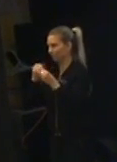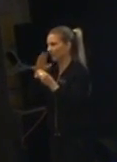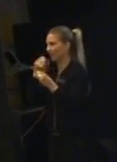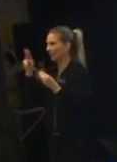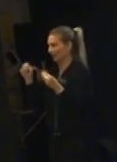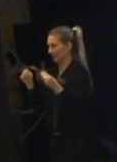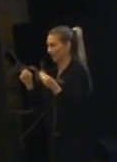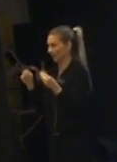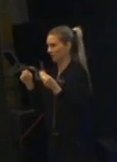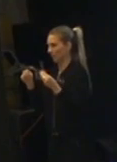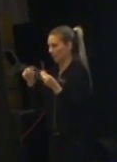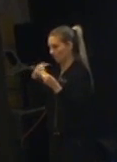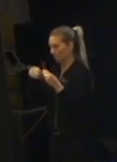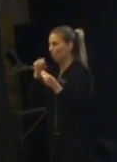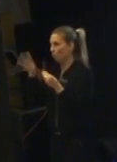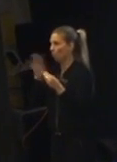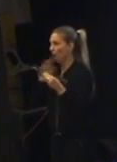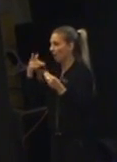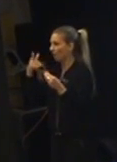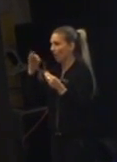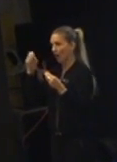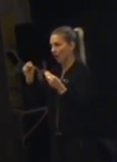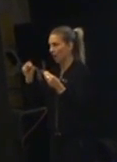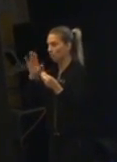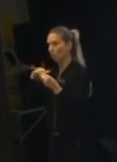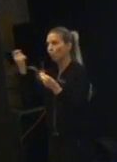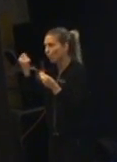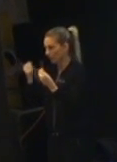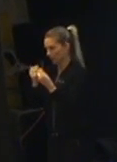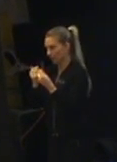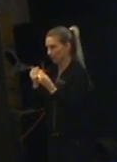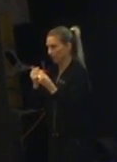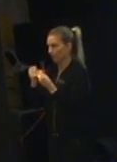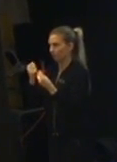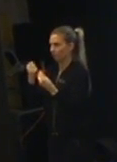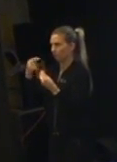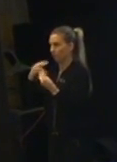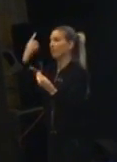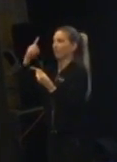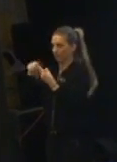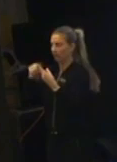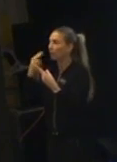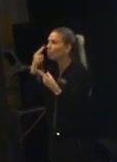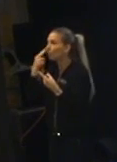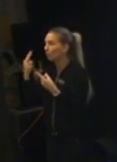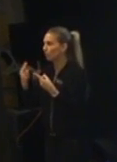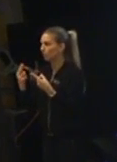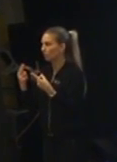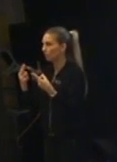sinnena. Har du de här talangerna. Du kan ha talanger på något. Du kan t.ex. ha jätteutvecklad lukt, doft, näsa.